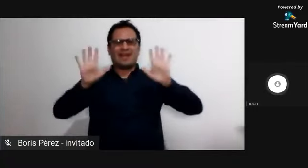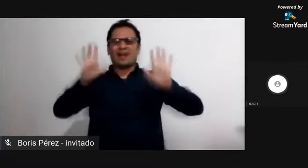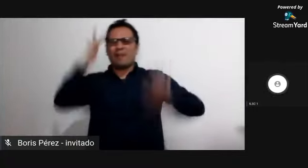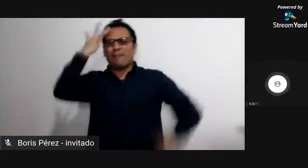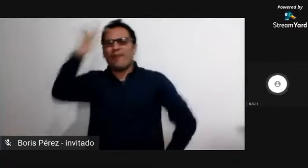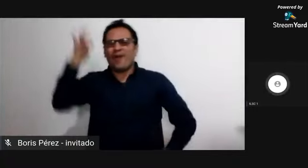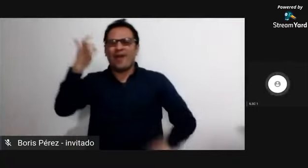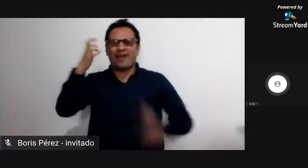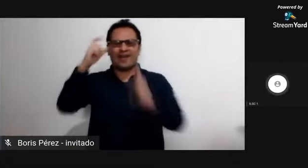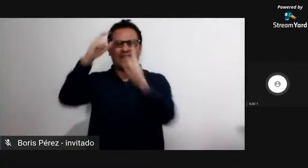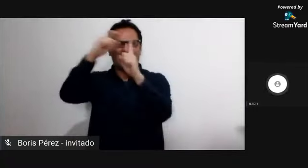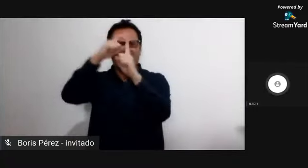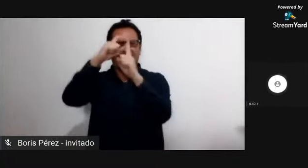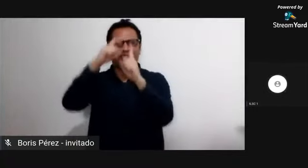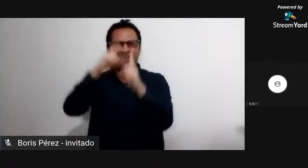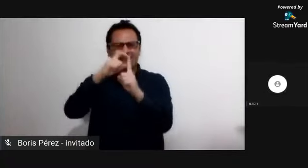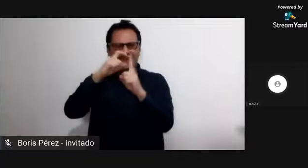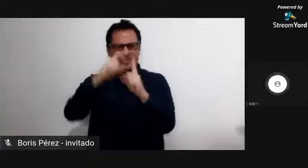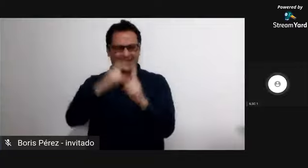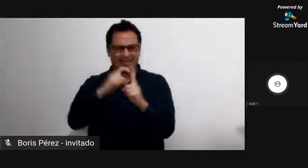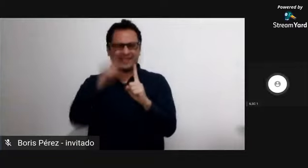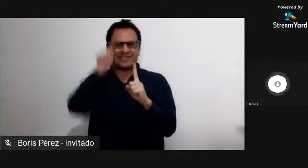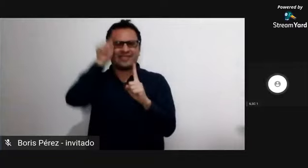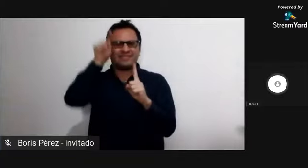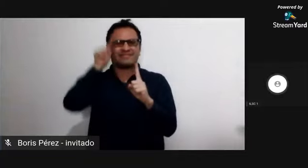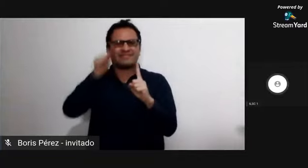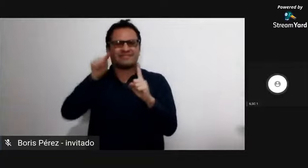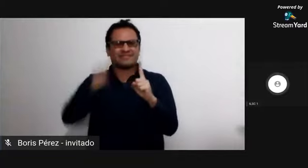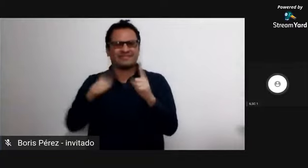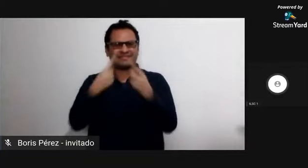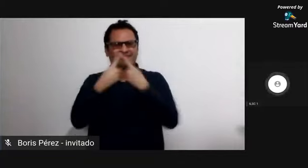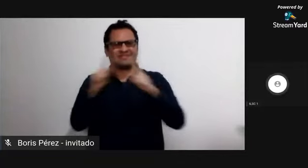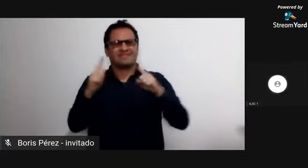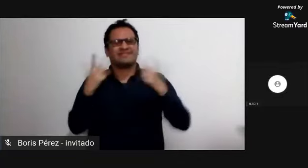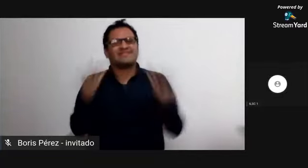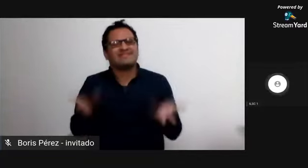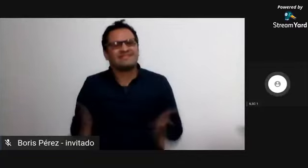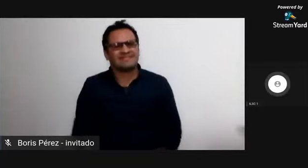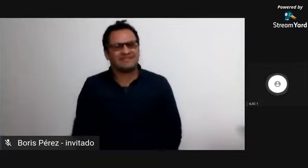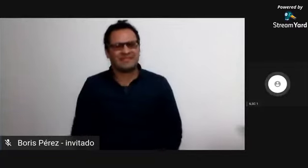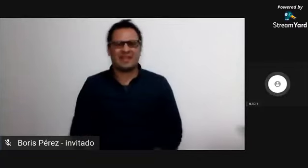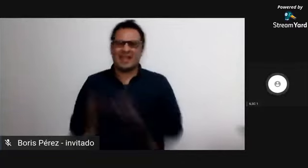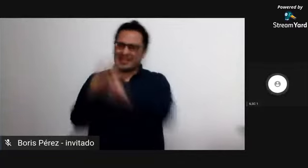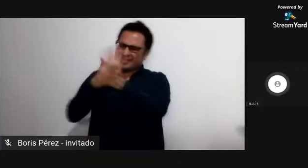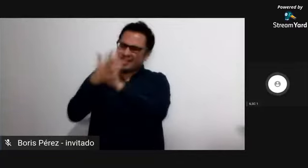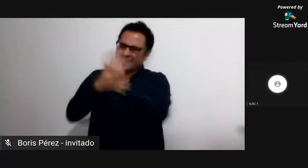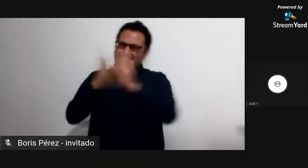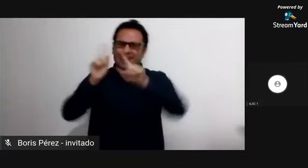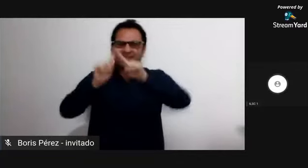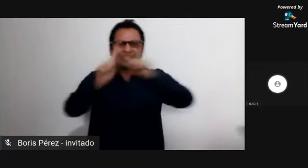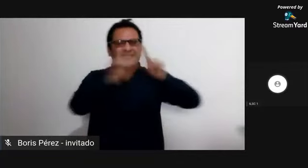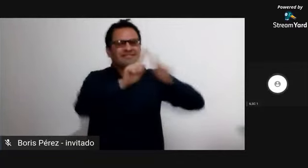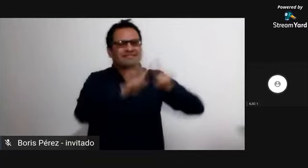con esta configuración otras lo hacen con una configuración como la de un barco porque hablamos de tres términos